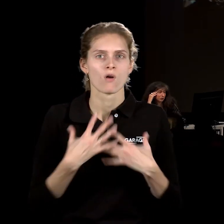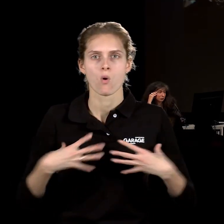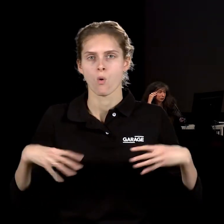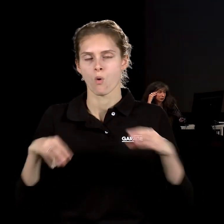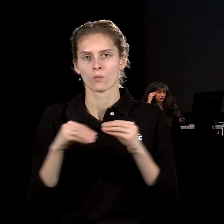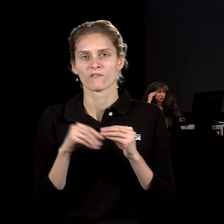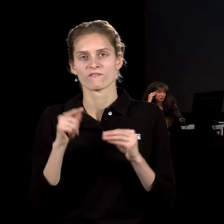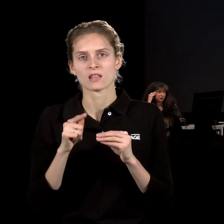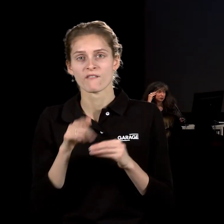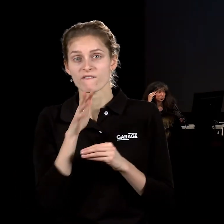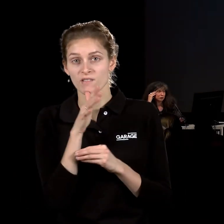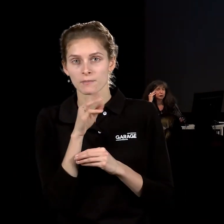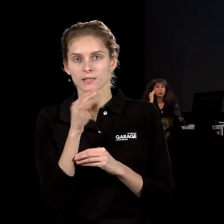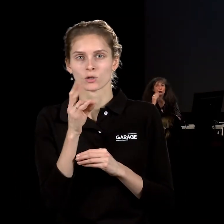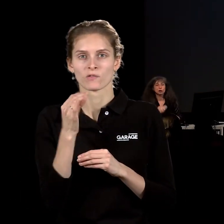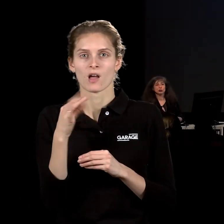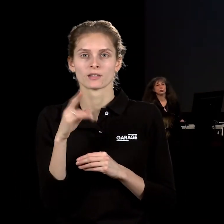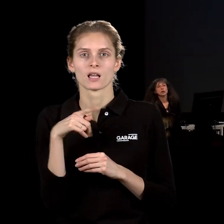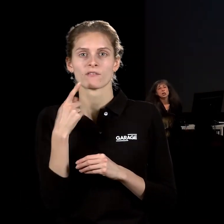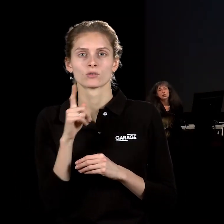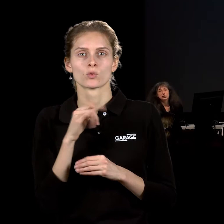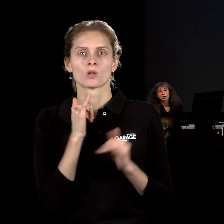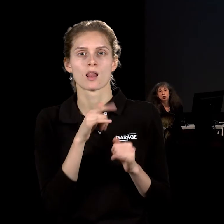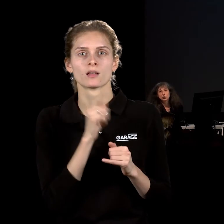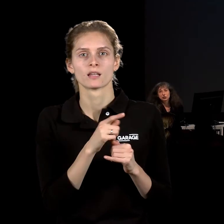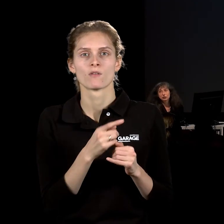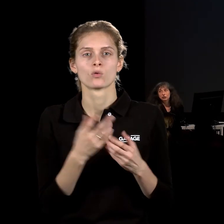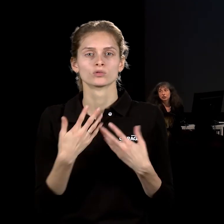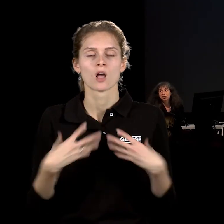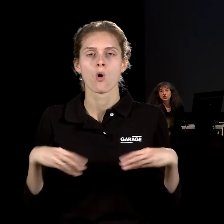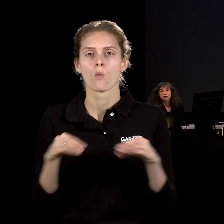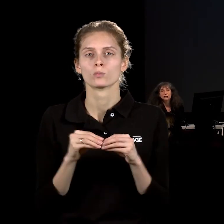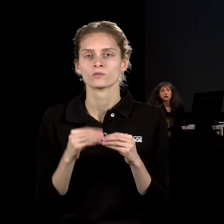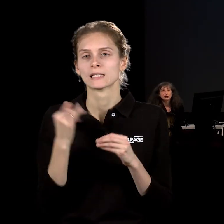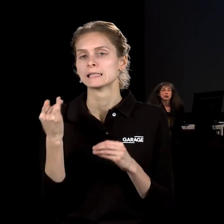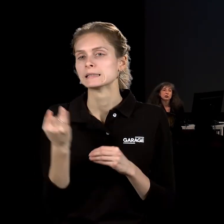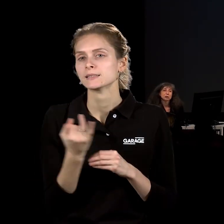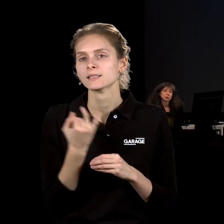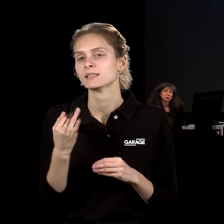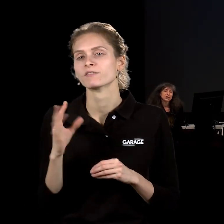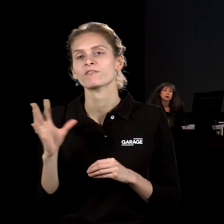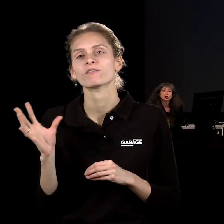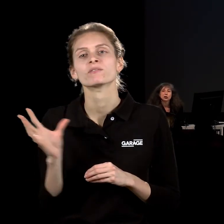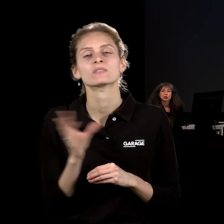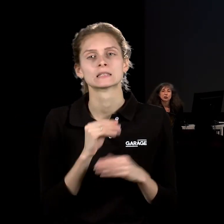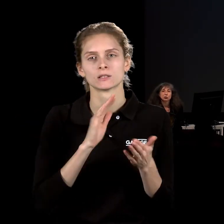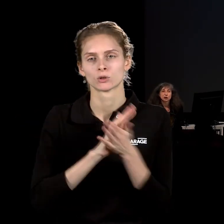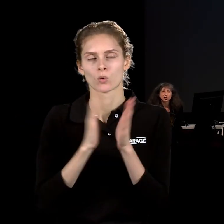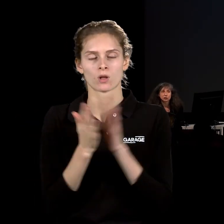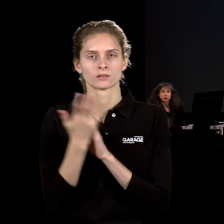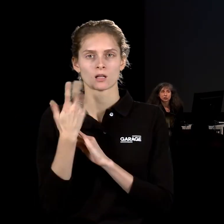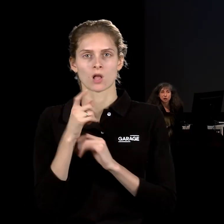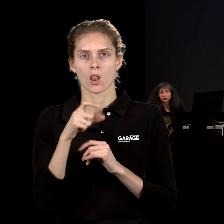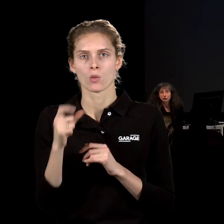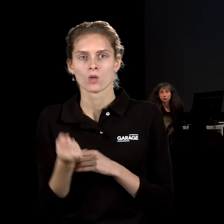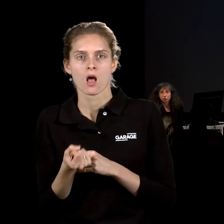в это время церавание говорит о том, что для него сообщество, интересно, все ситуации, когда люди